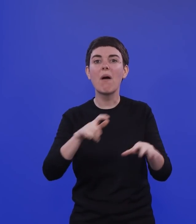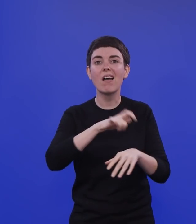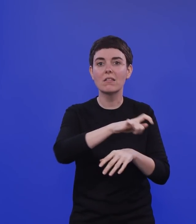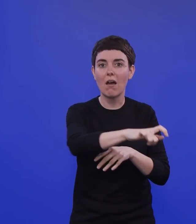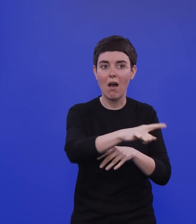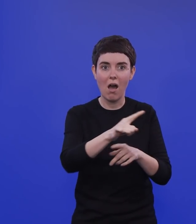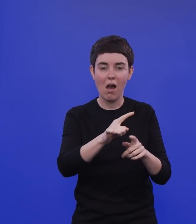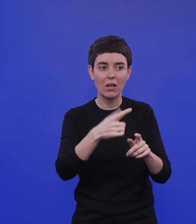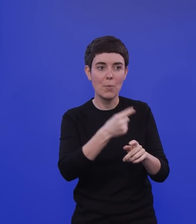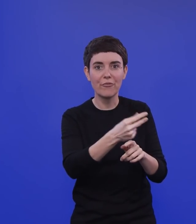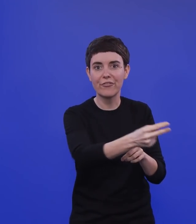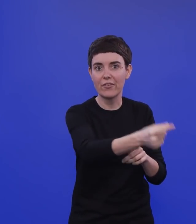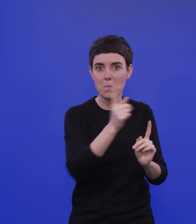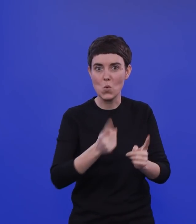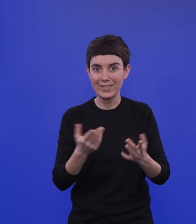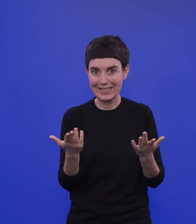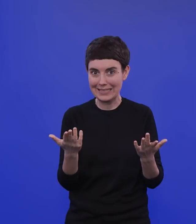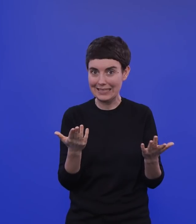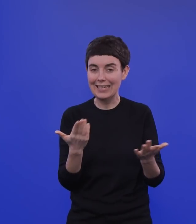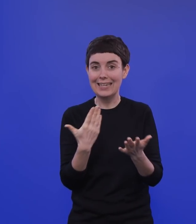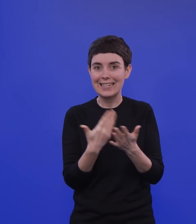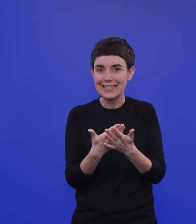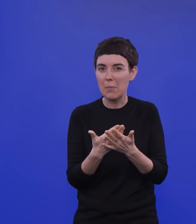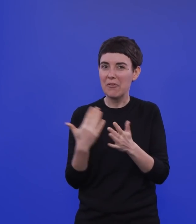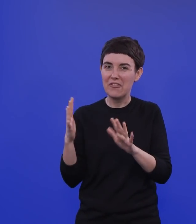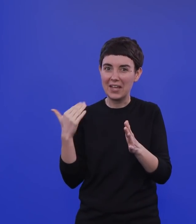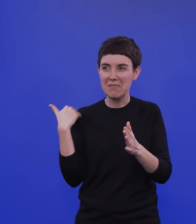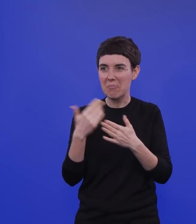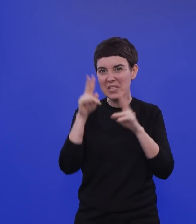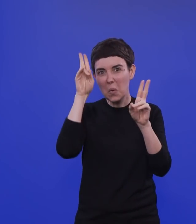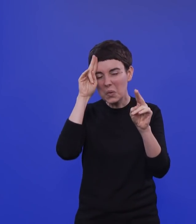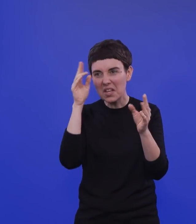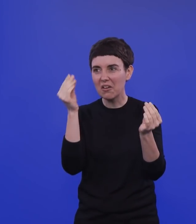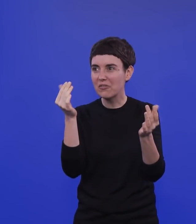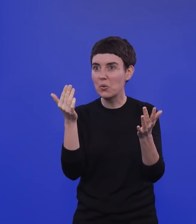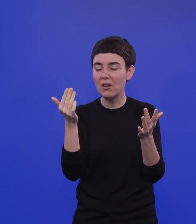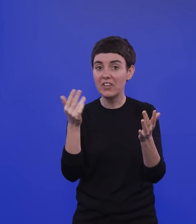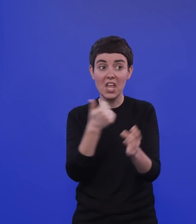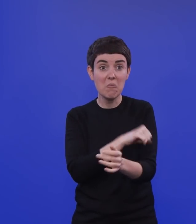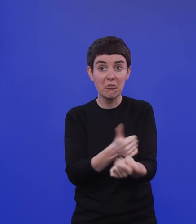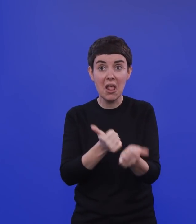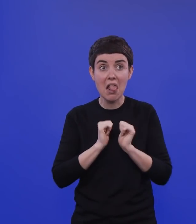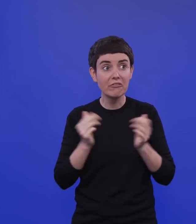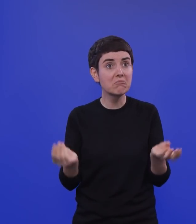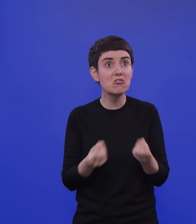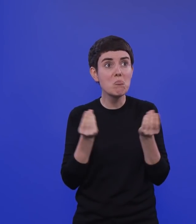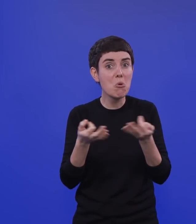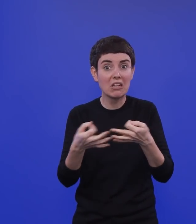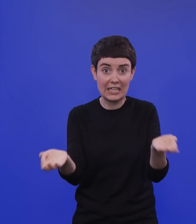deswegen dementsprechend so sein, dass wir im Prinzip bis Ostern noch keinerlei Effekt von der Impfung sehen. Das muss man